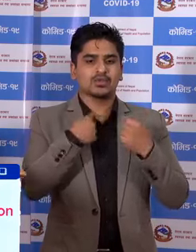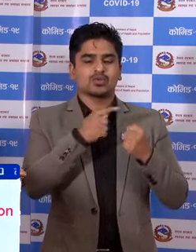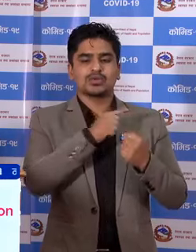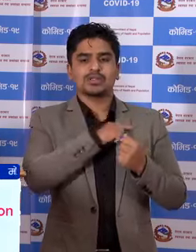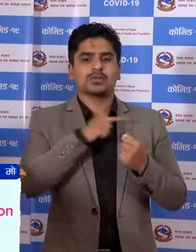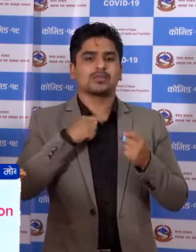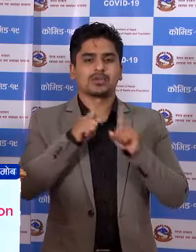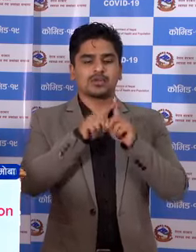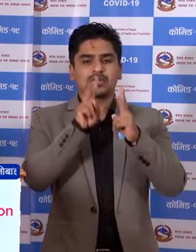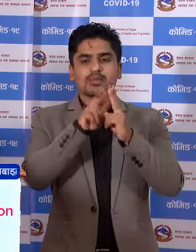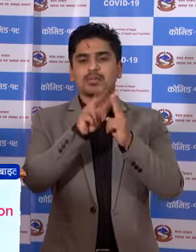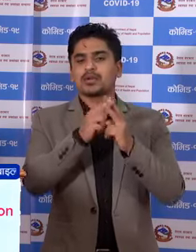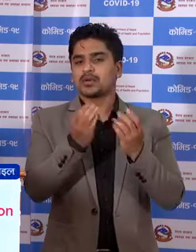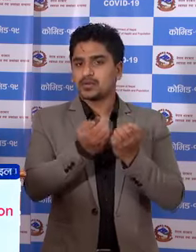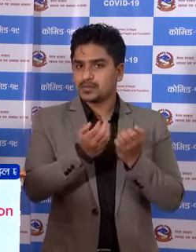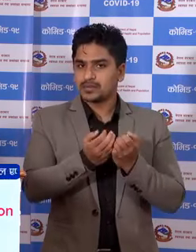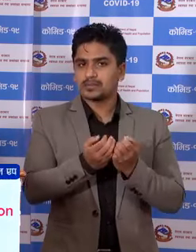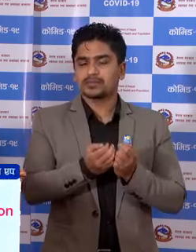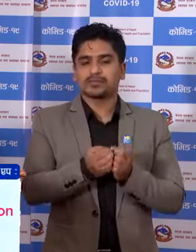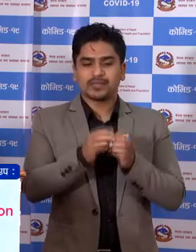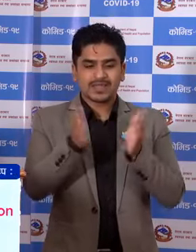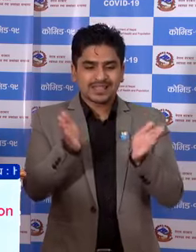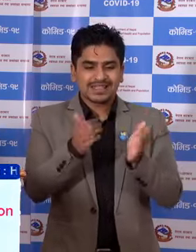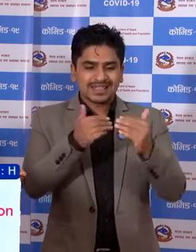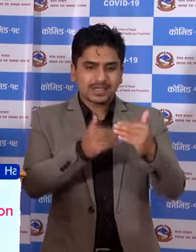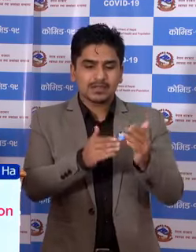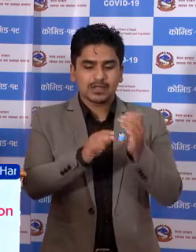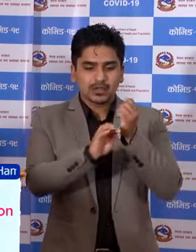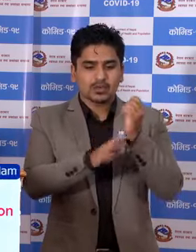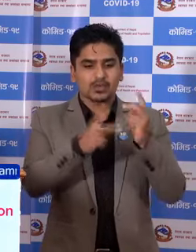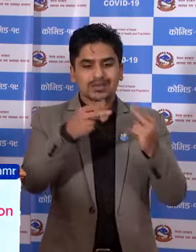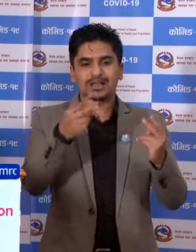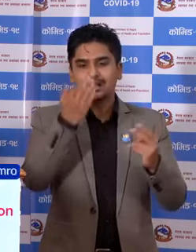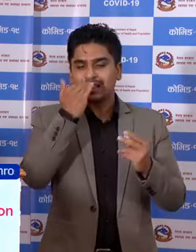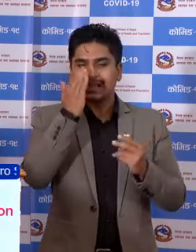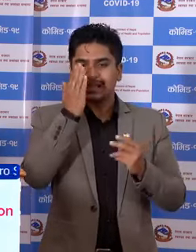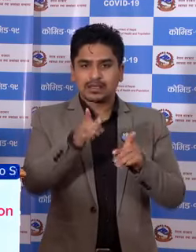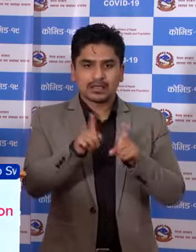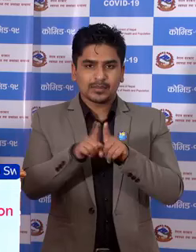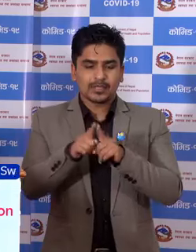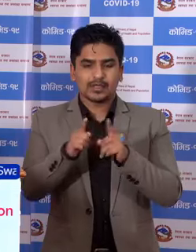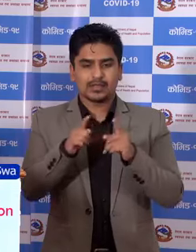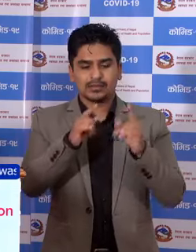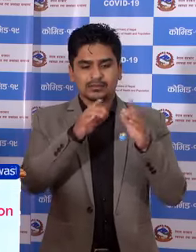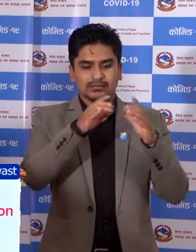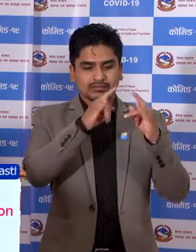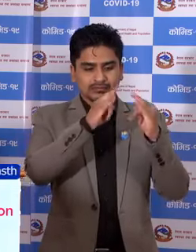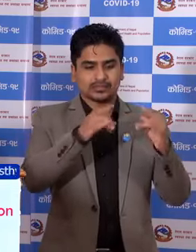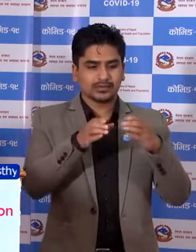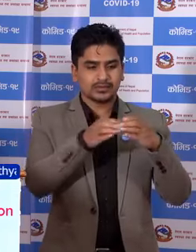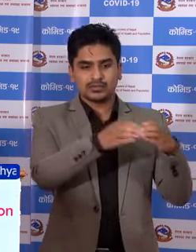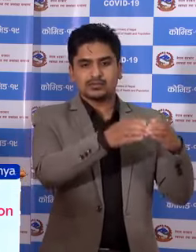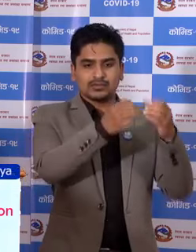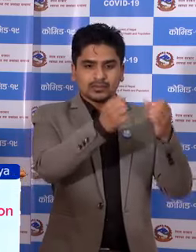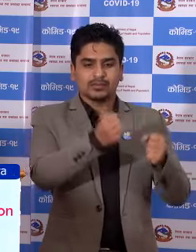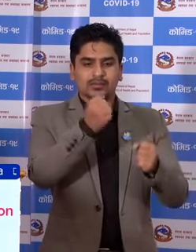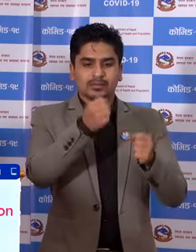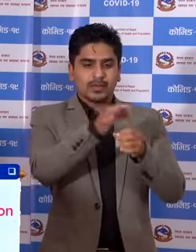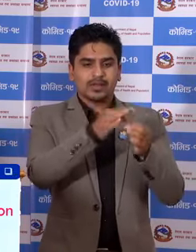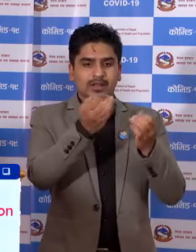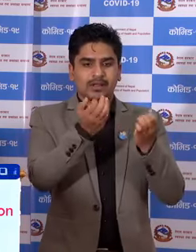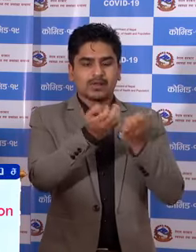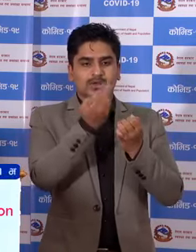संपर्क गर्नूस सिमीत श्रोत्र साधन का बाब्जूत पनी क्वारिंटेन को वेवस्ता गर्नू भयको मां